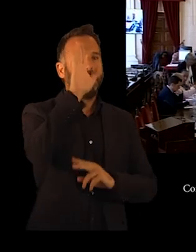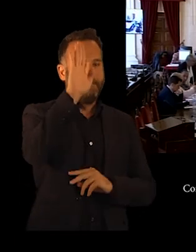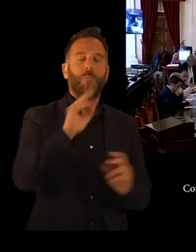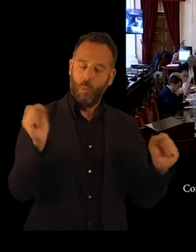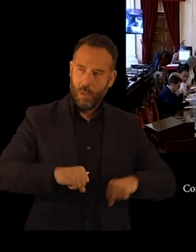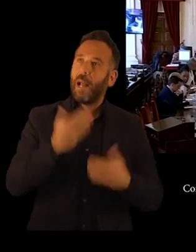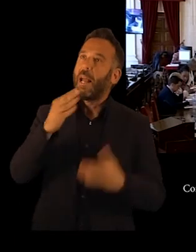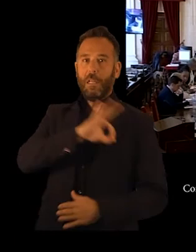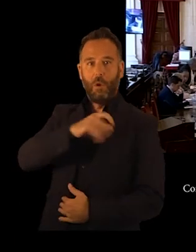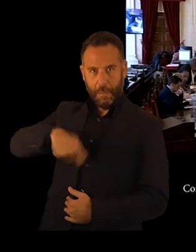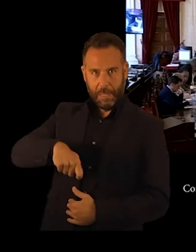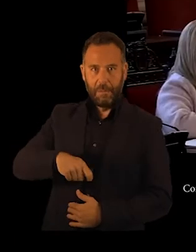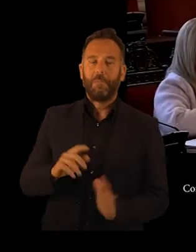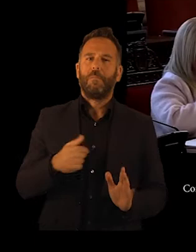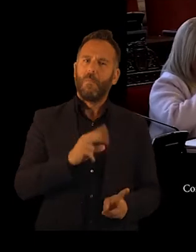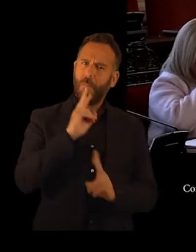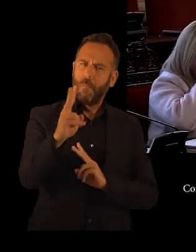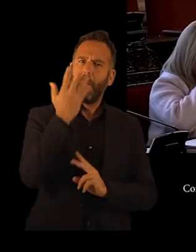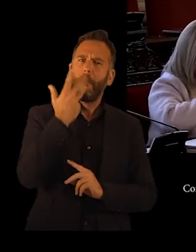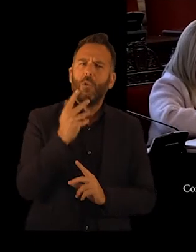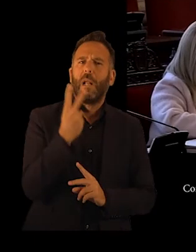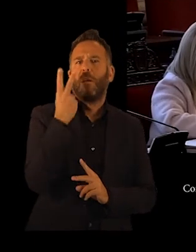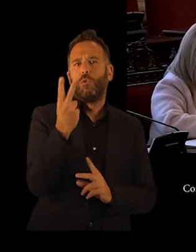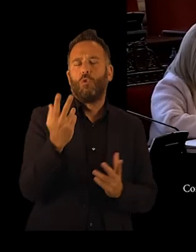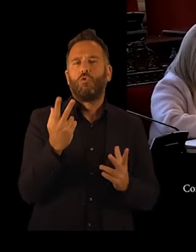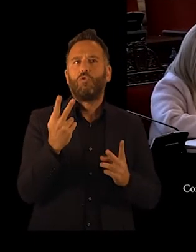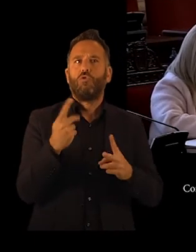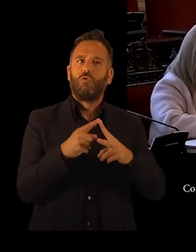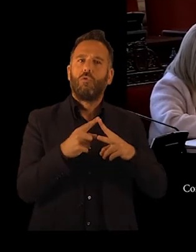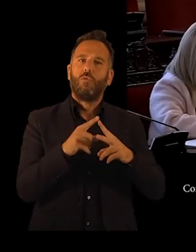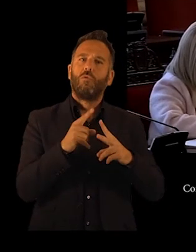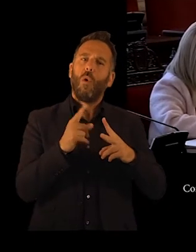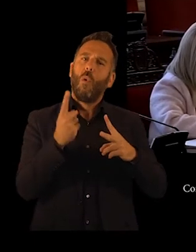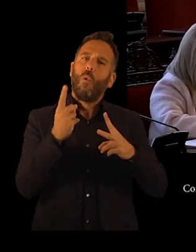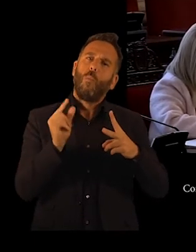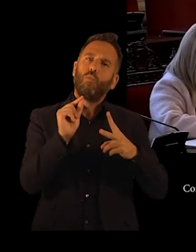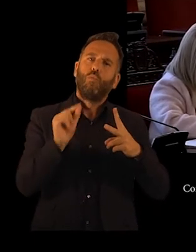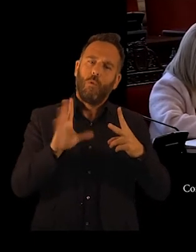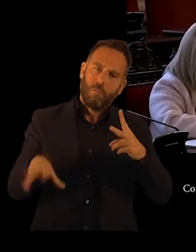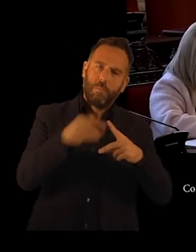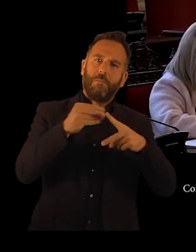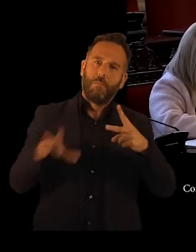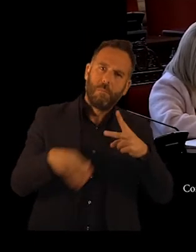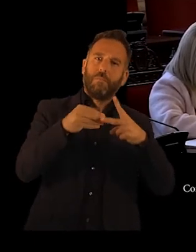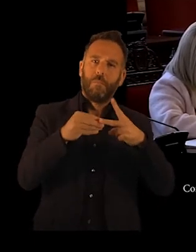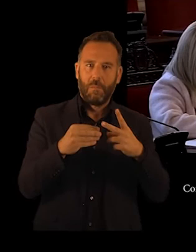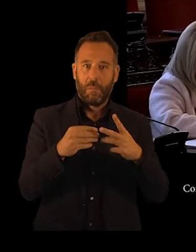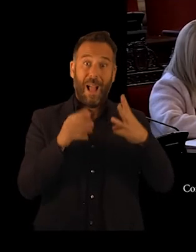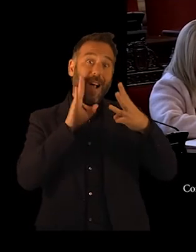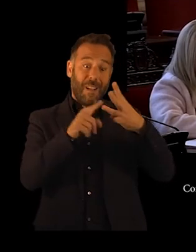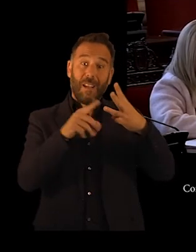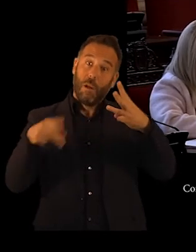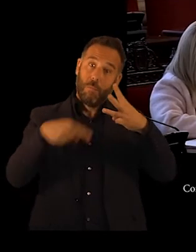Gracias, señor presidente. A mí me gustaría plantear una enmienda en el punto tercero y